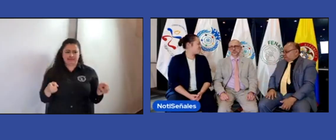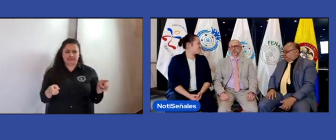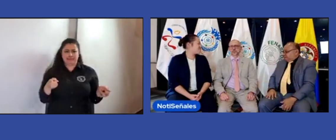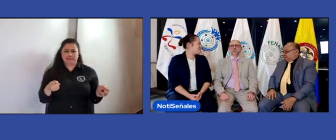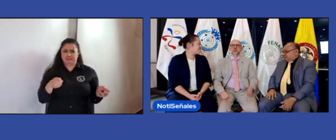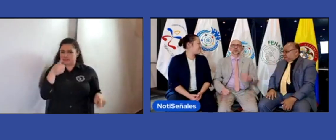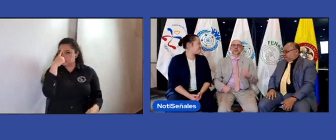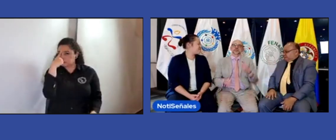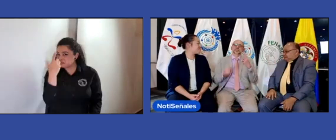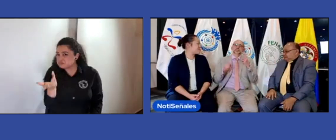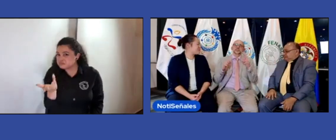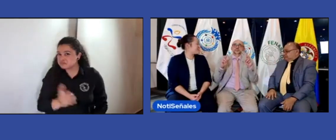el gobierno? ¿Eso es bueno?